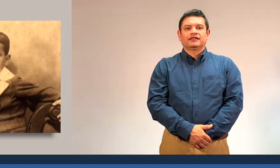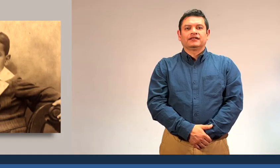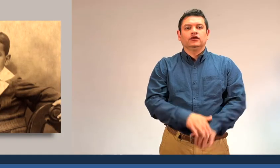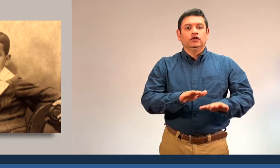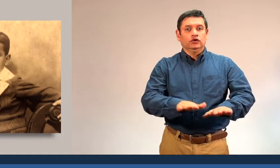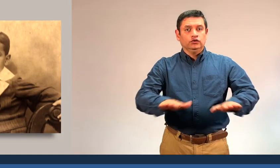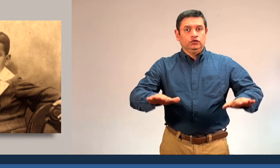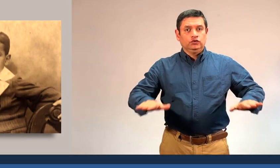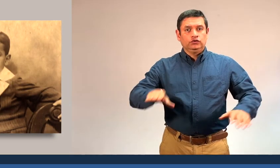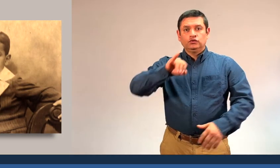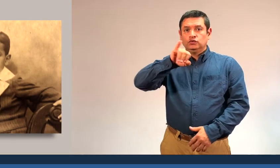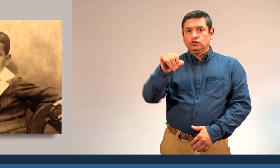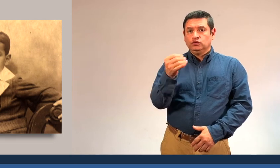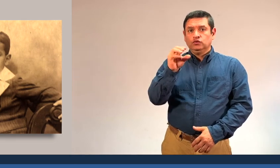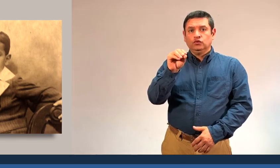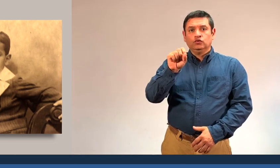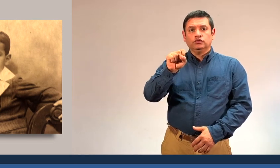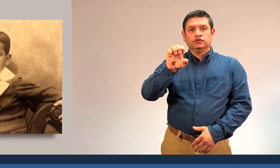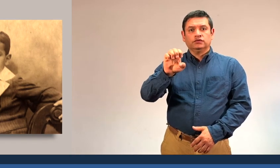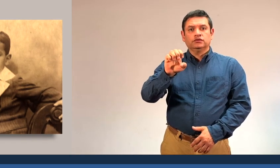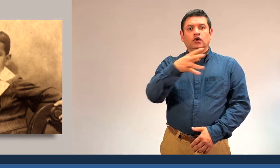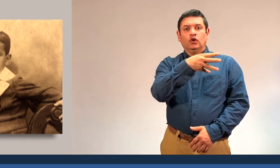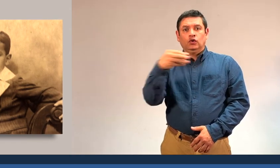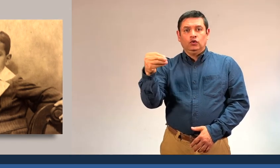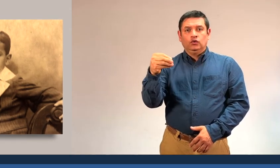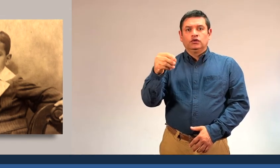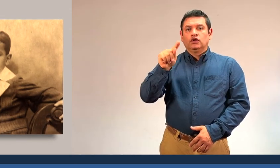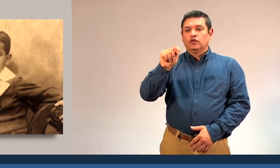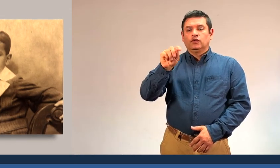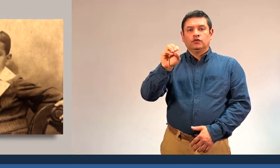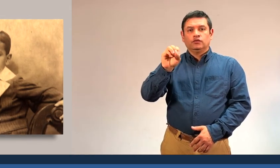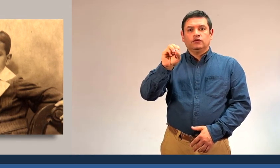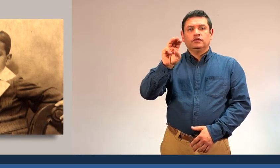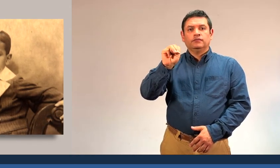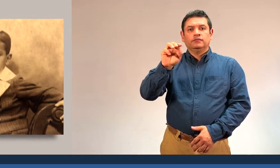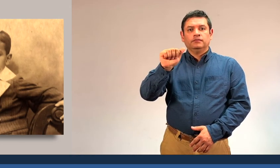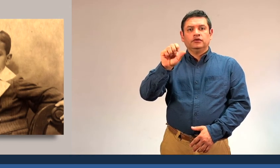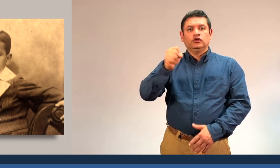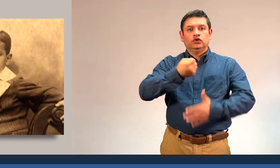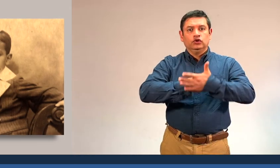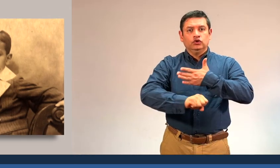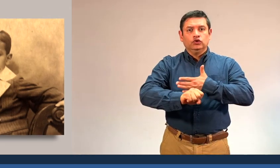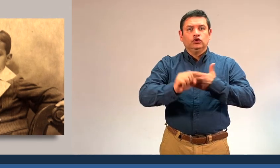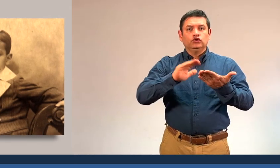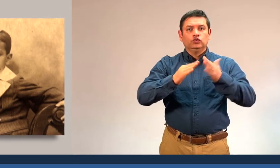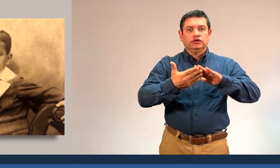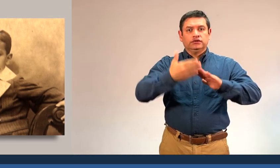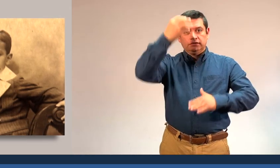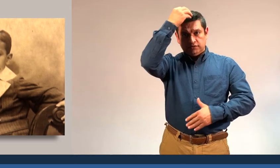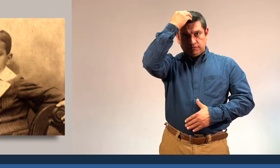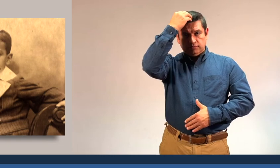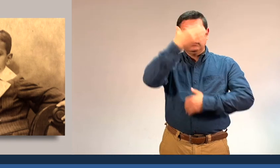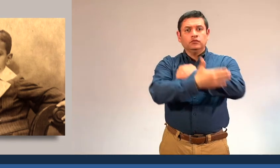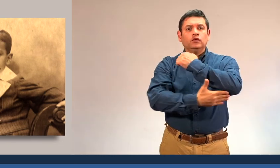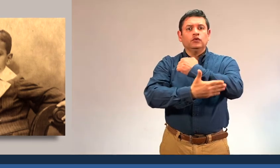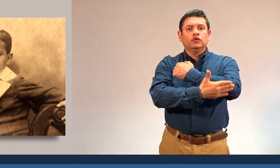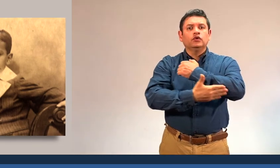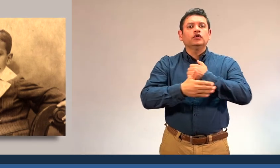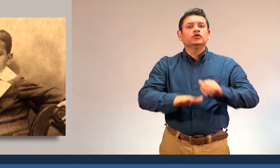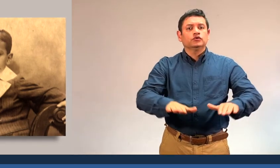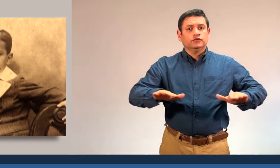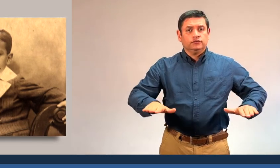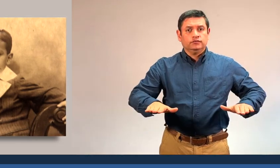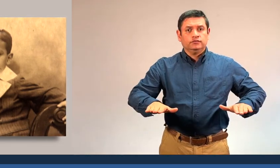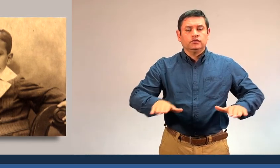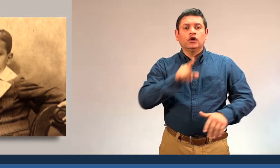The kids José and Tomás Chávez Morado were born in the city of Silao, Guanajuato, a town where their childhood unfolded in a simple and